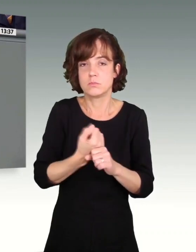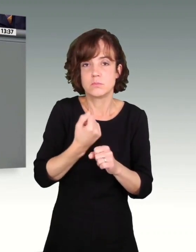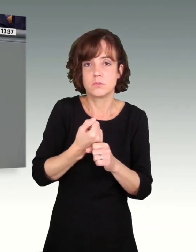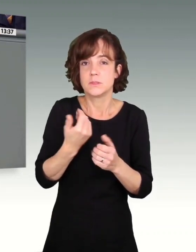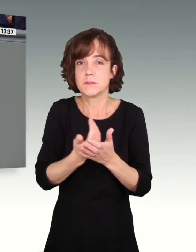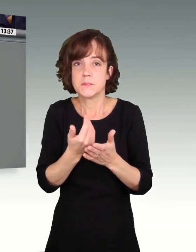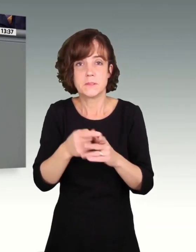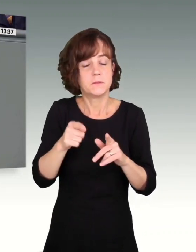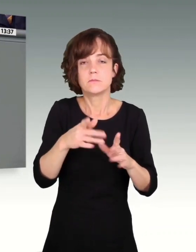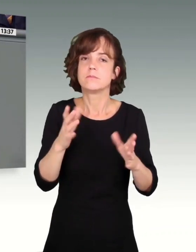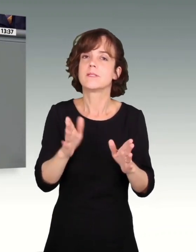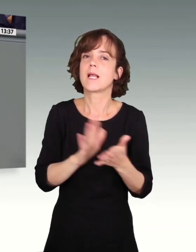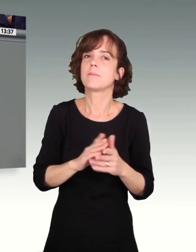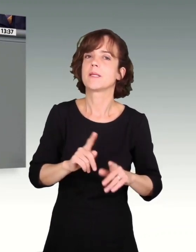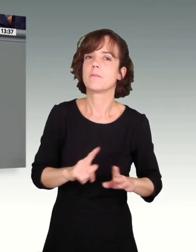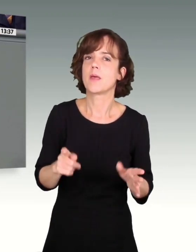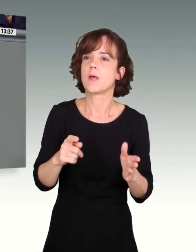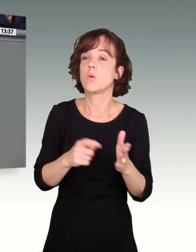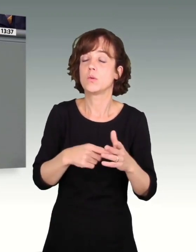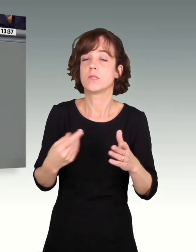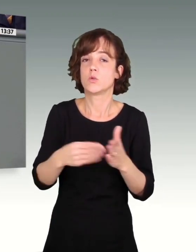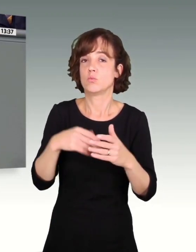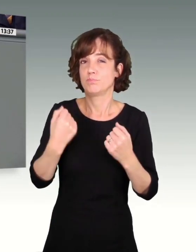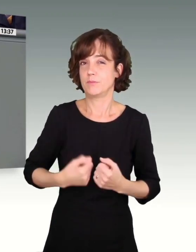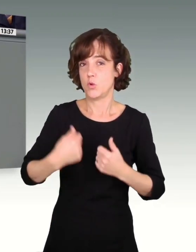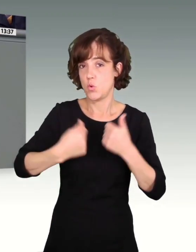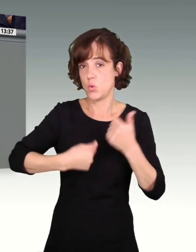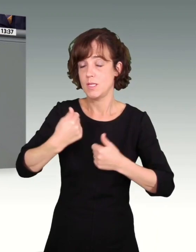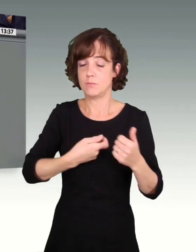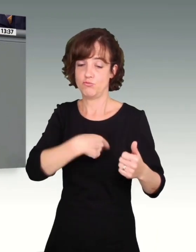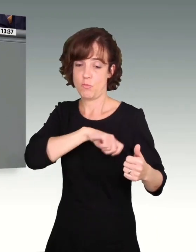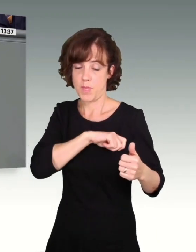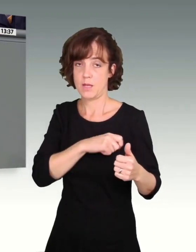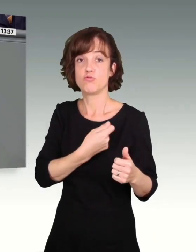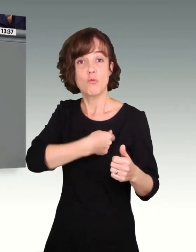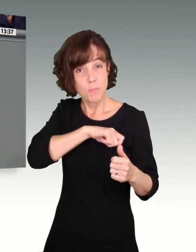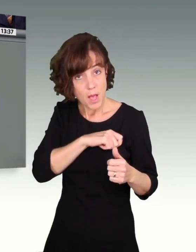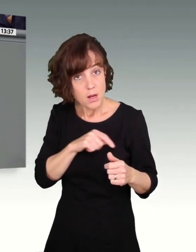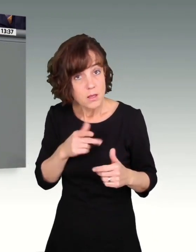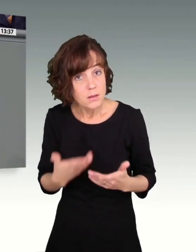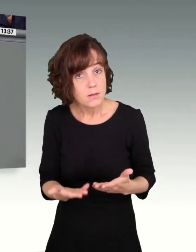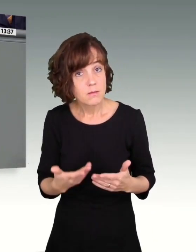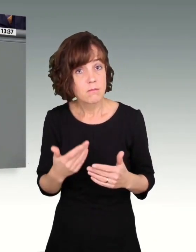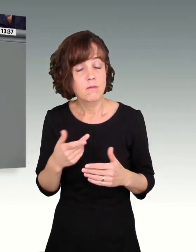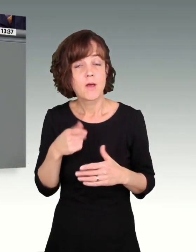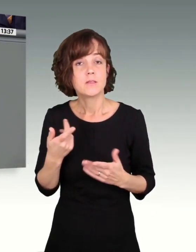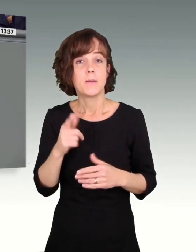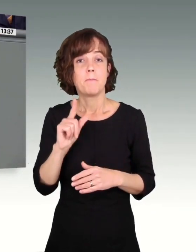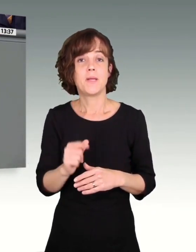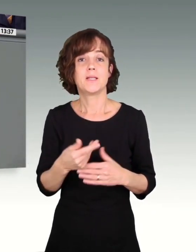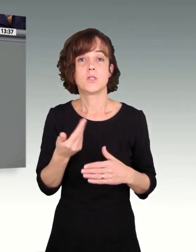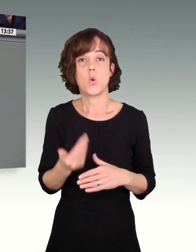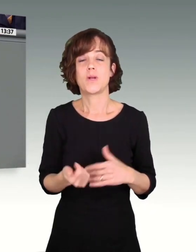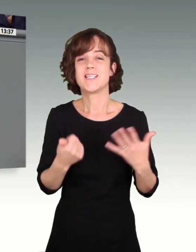wir in einer Konkurrenzsituation mit Spanien sind. In Spanien ist der Mindestlohn bei 6